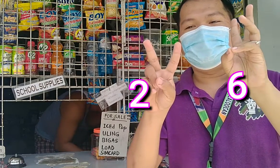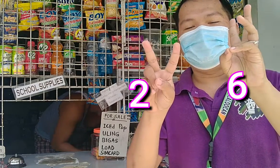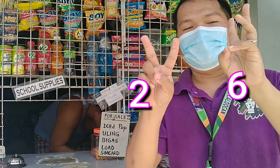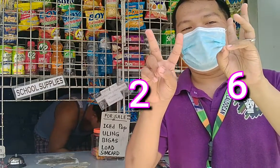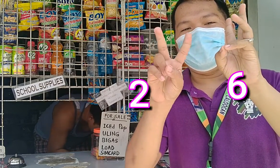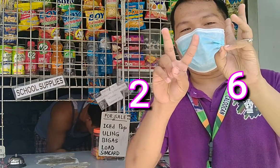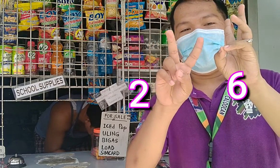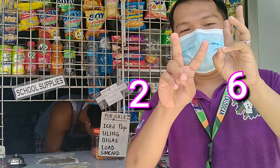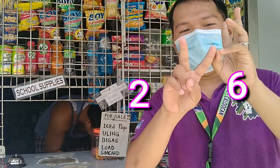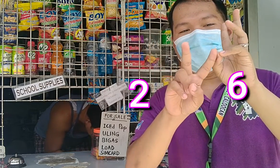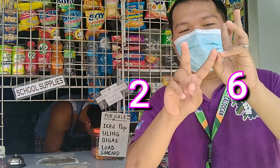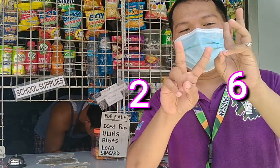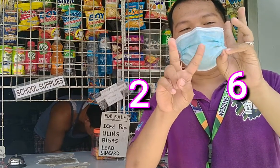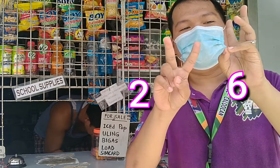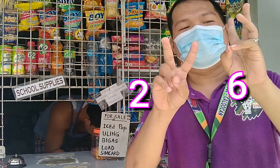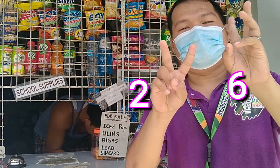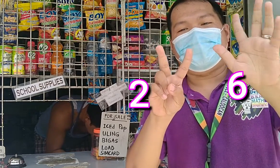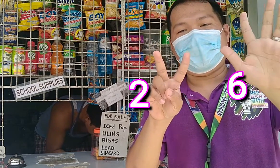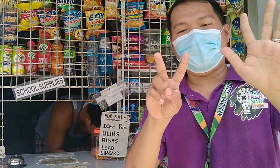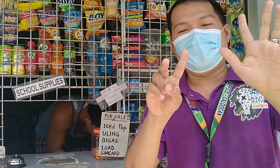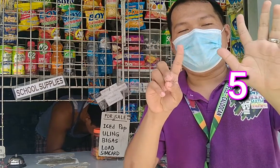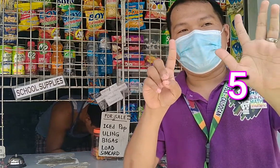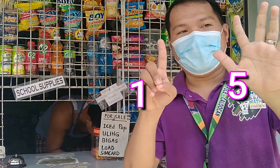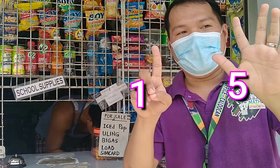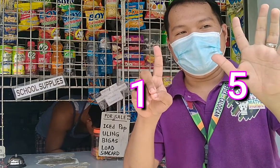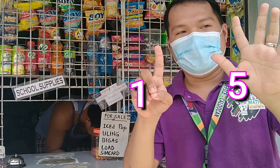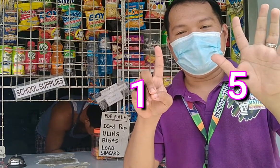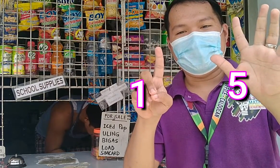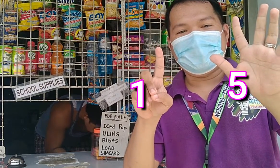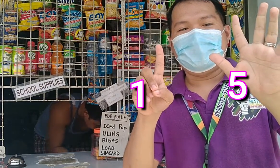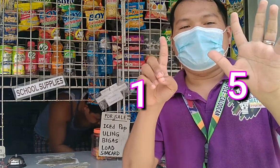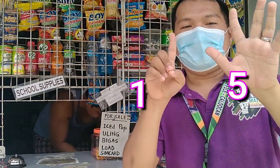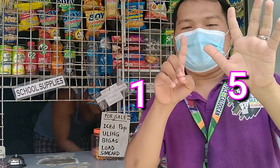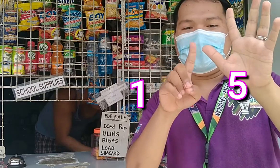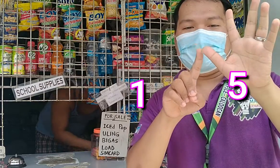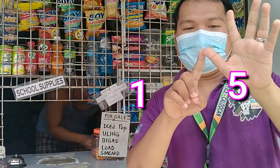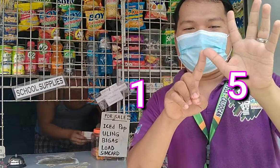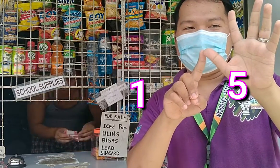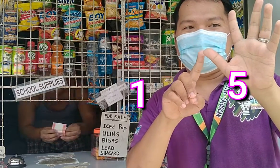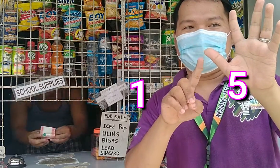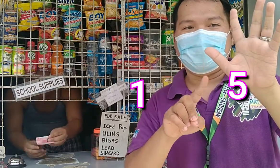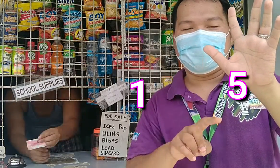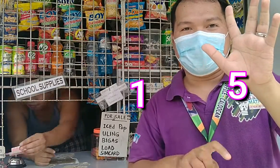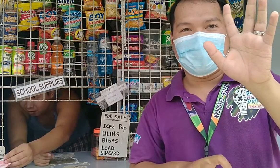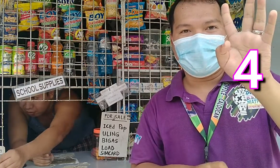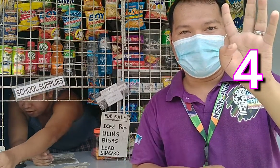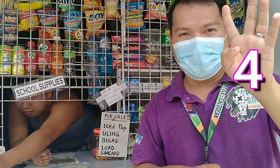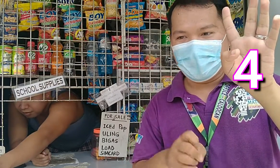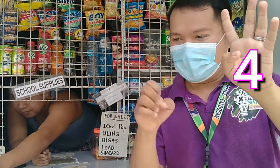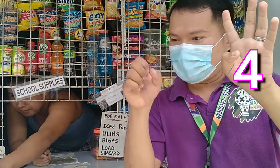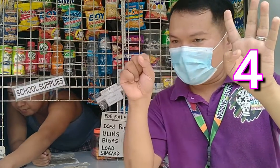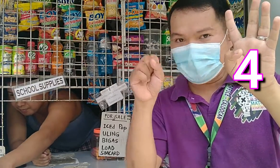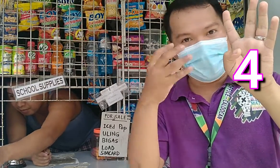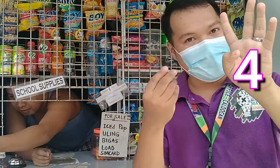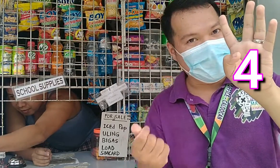And we have 5, then 1. And then, 5 magiging 4, and yung 1, wala na.